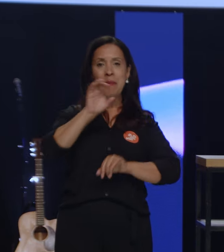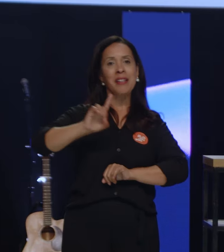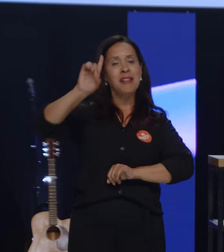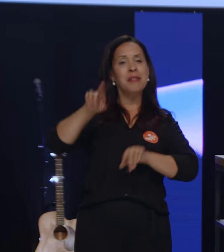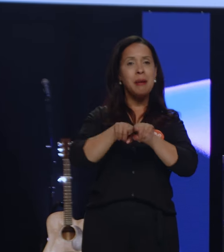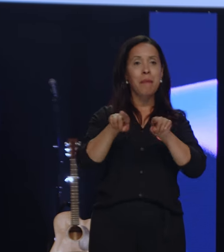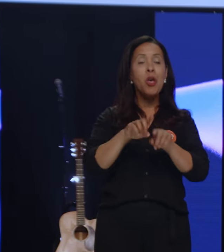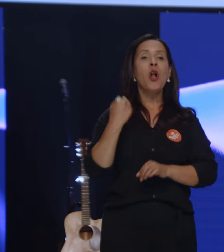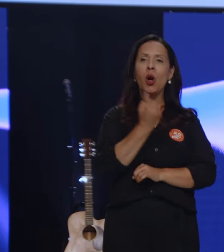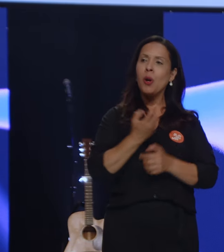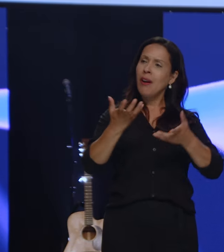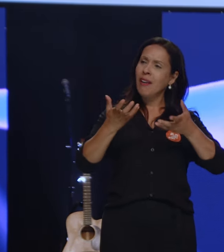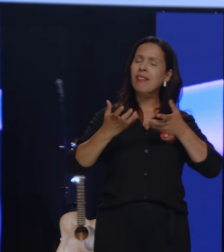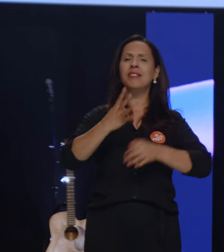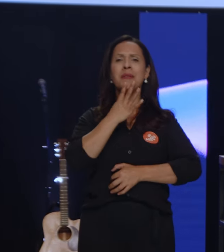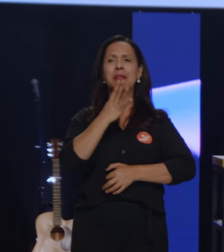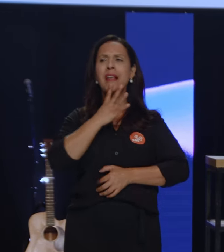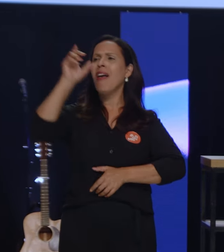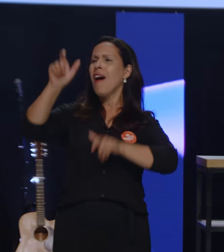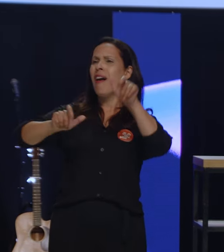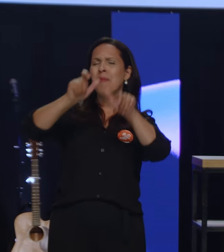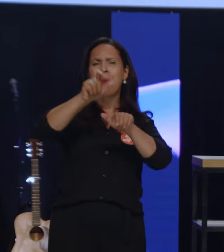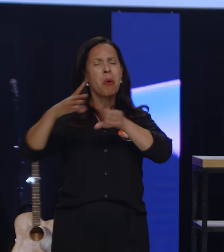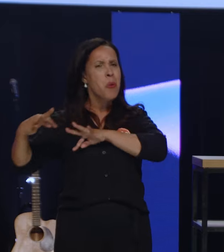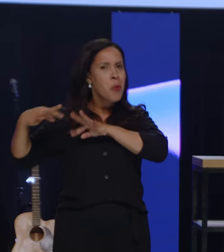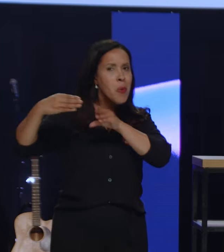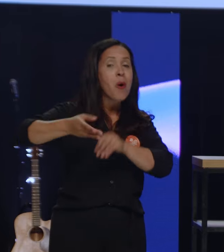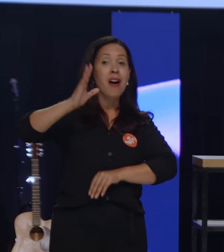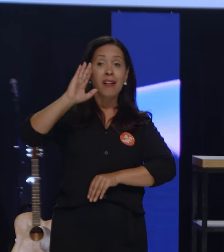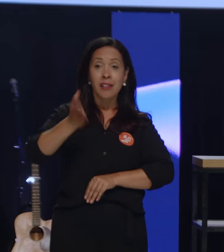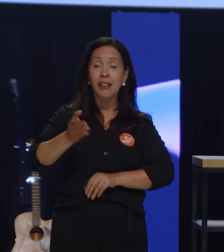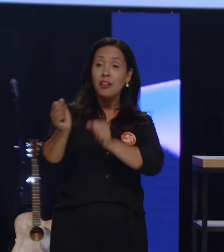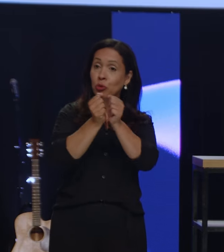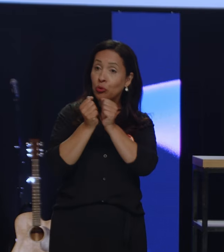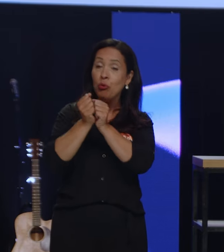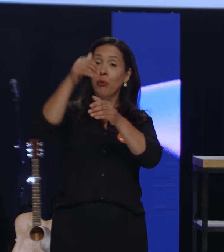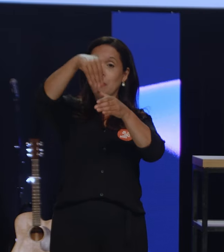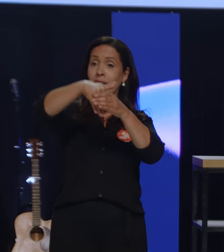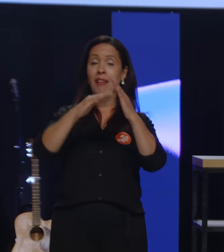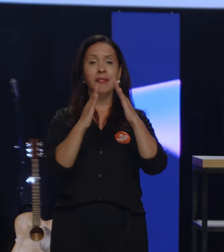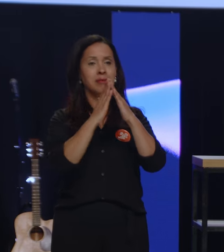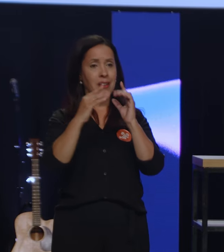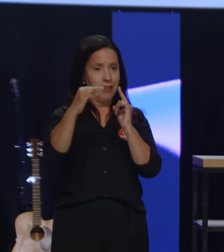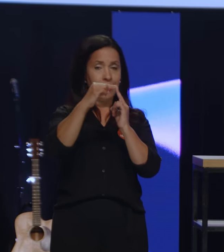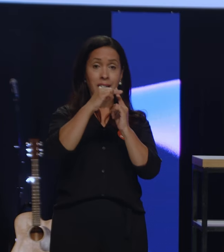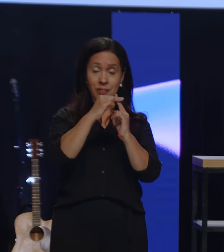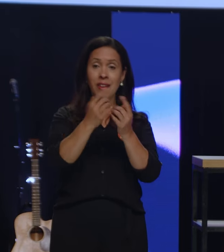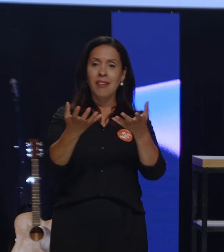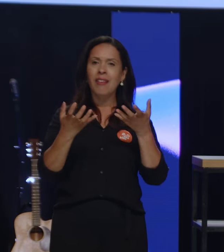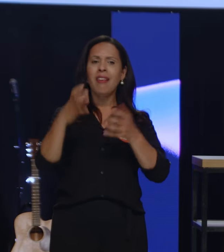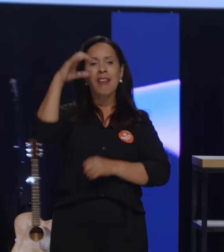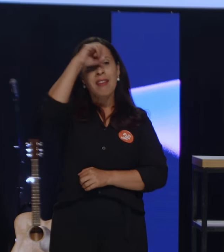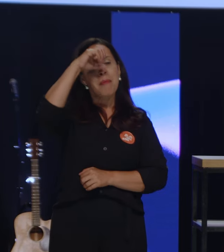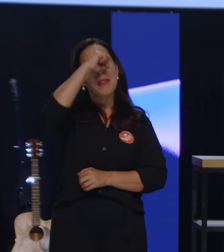que são especiais, que têm alguma deficiência, e que já estão no nosso meio. Nós queremos conhecê-los e aprender com eles como